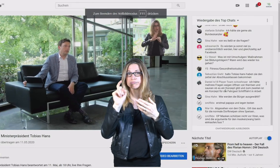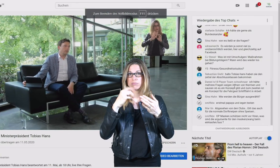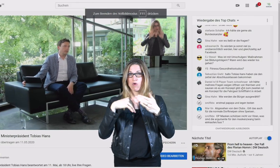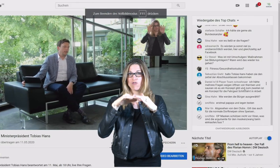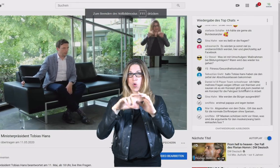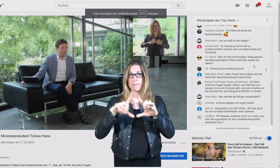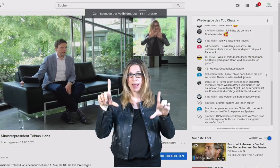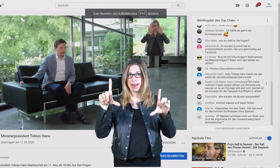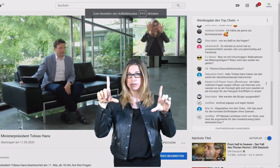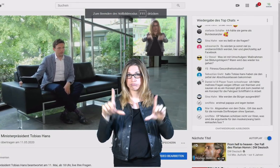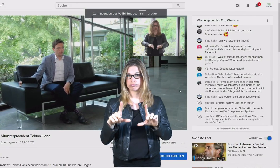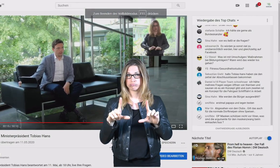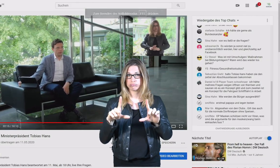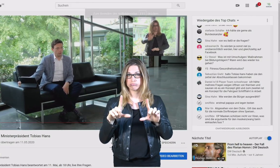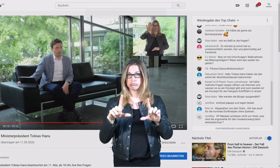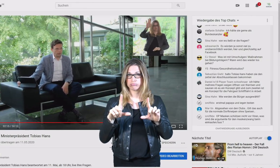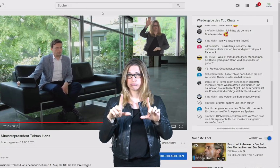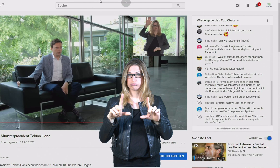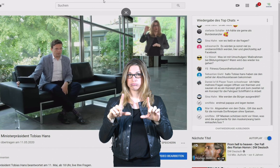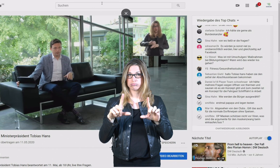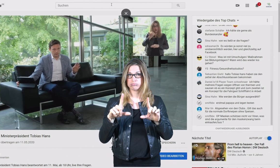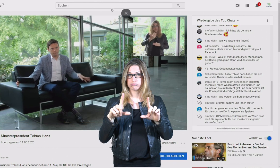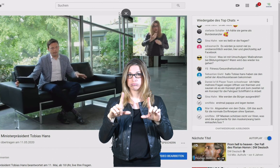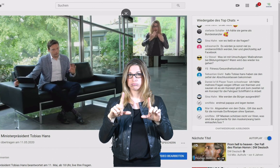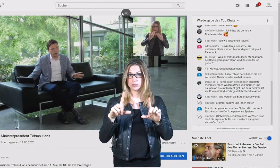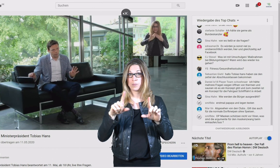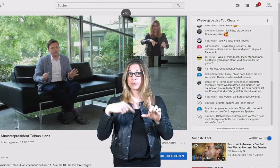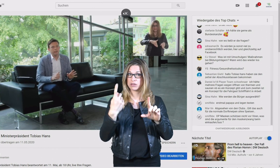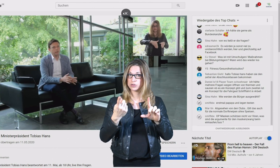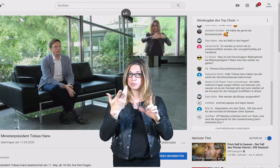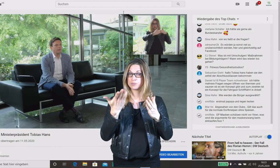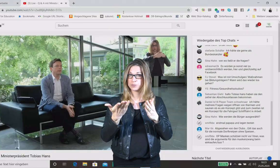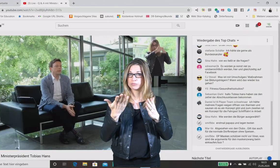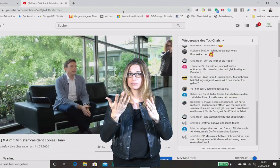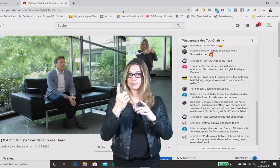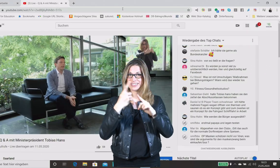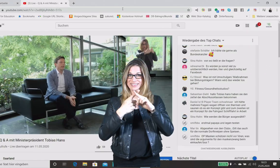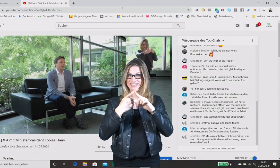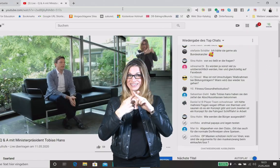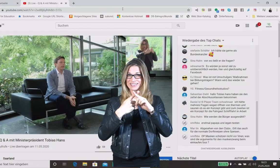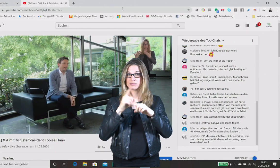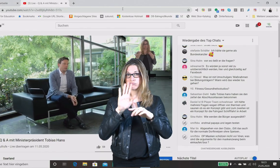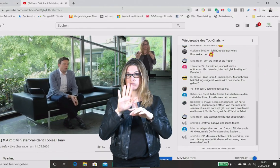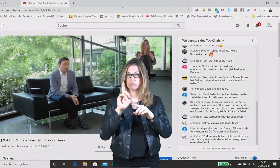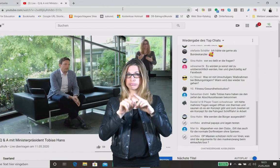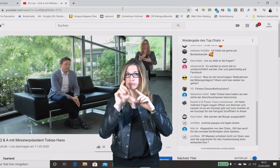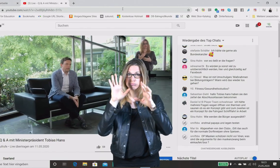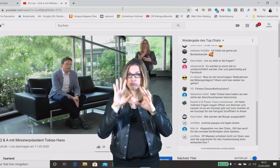Dann können Sie nochmals, hier kommt dann dieses X, Ihren Browser nochmals normal